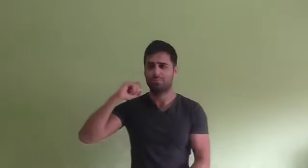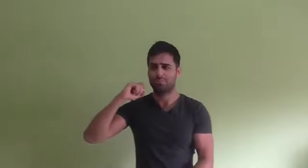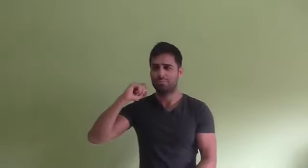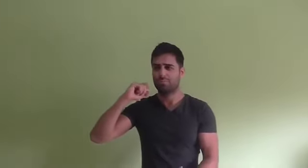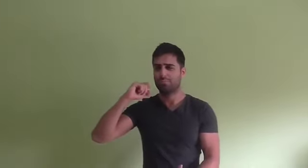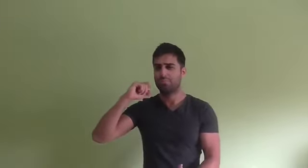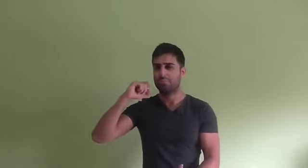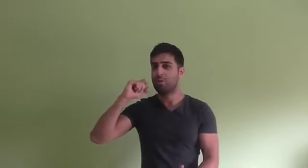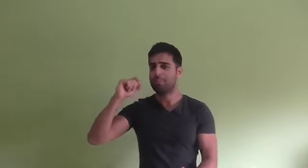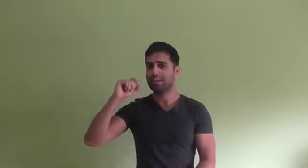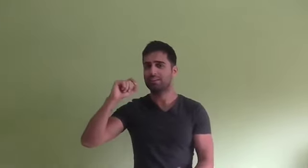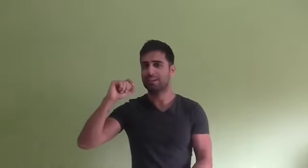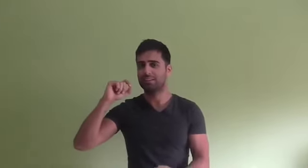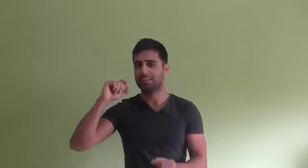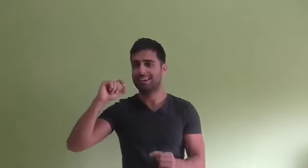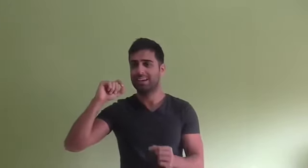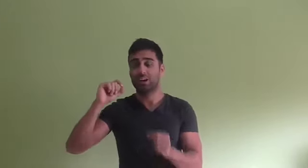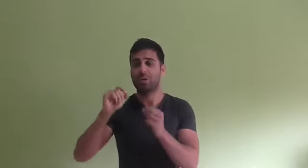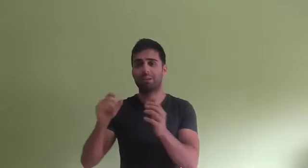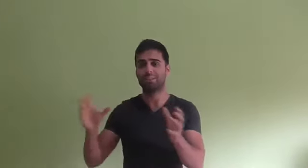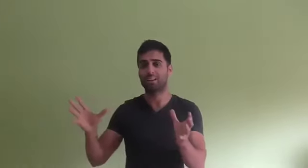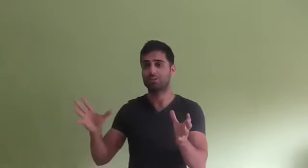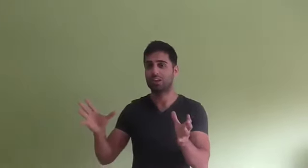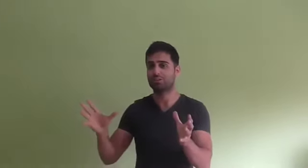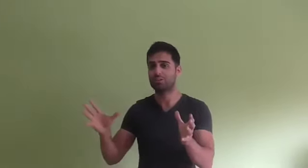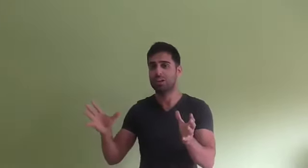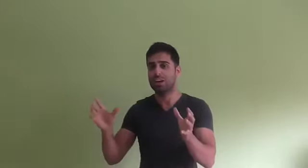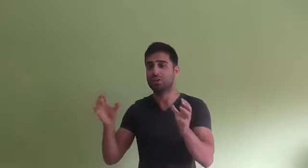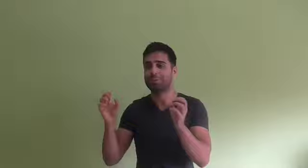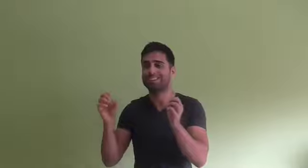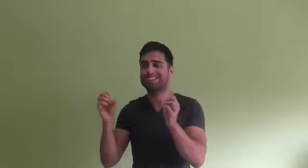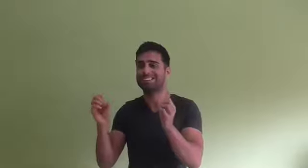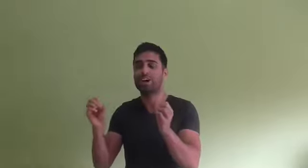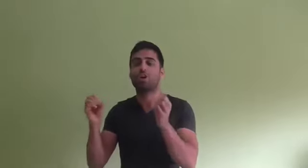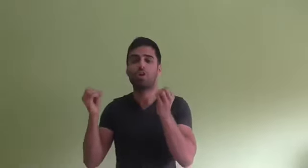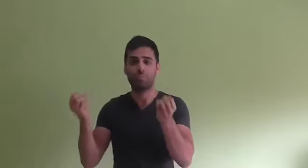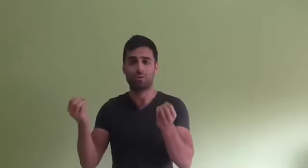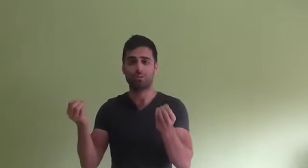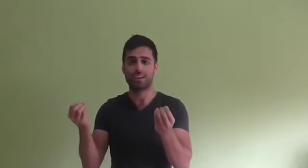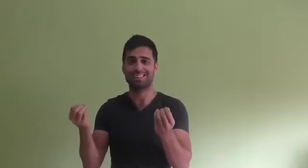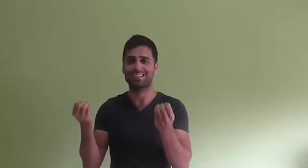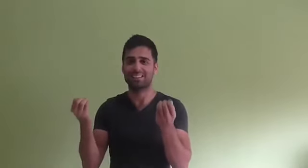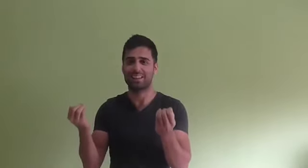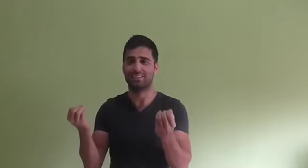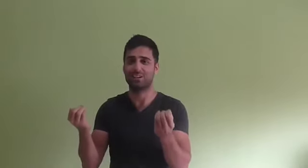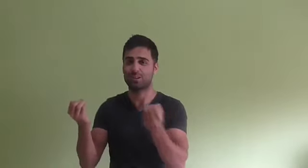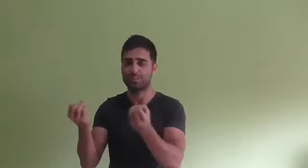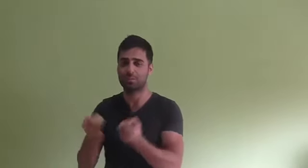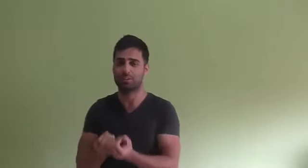no piensas, no amplias el contexto y no piensas cómo conseguiste ese deseo y esa